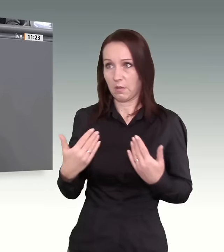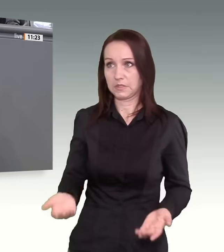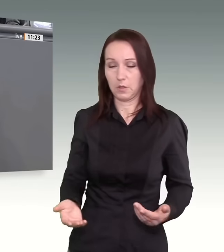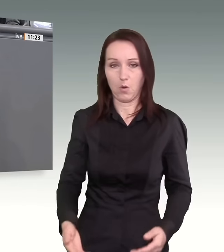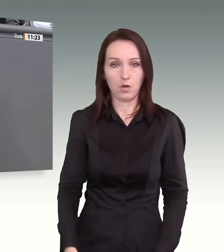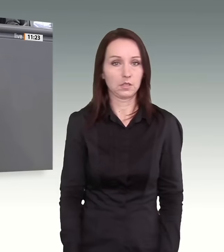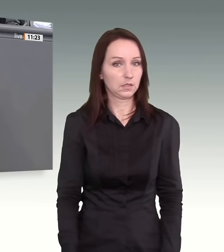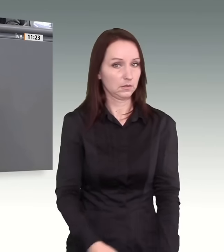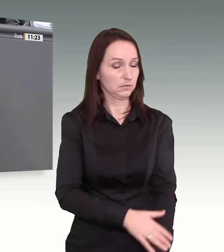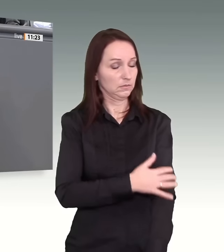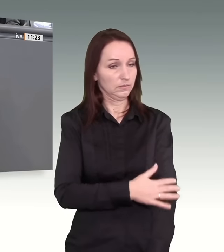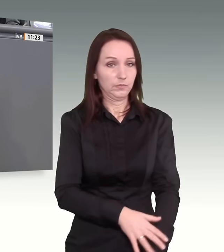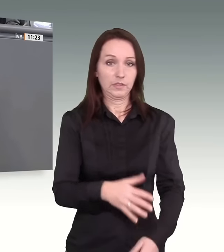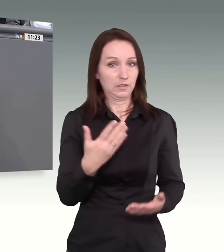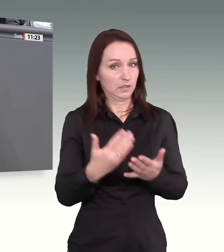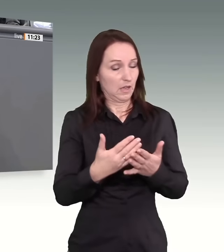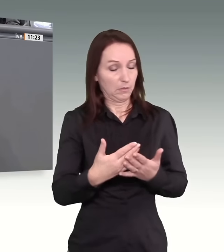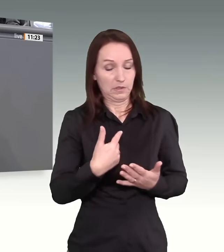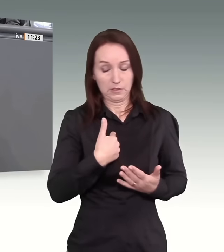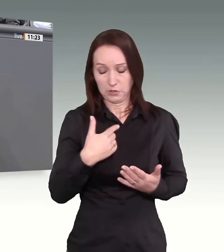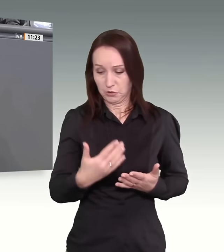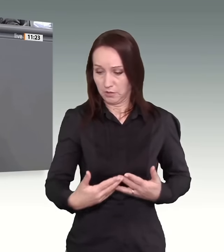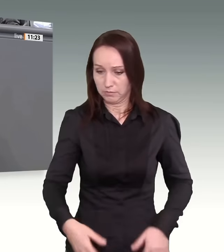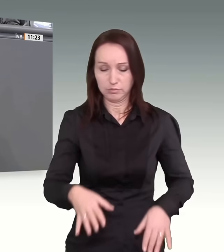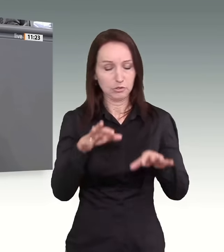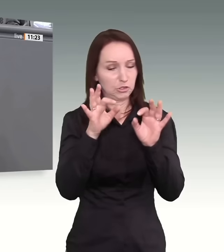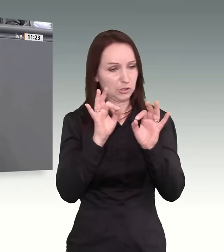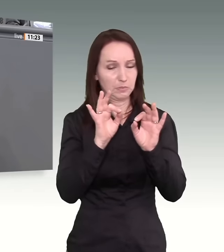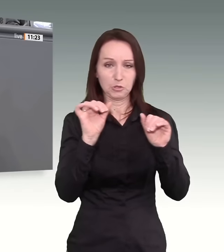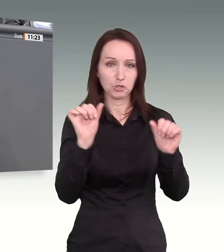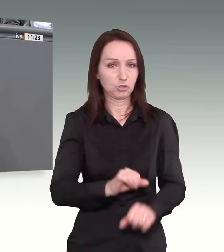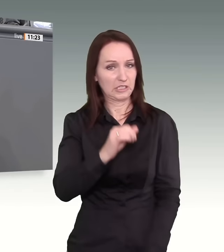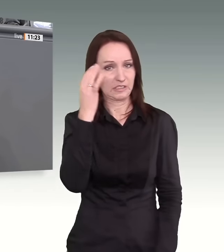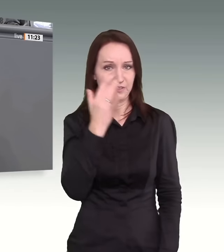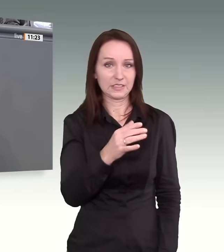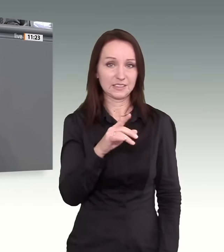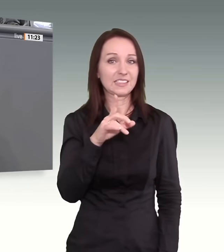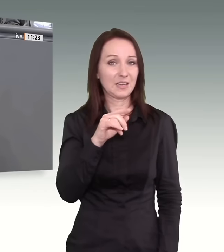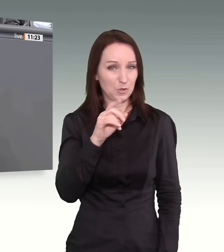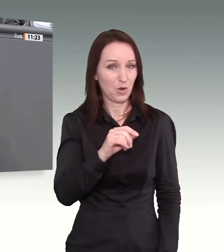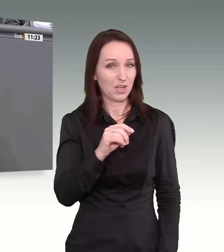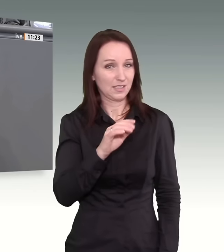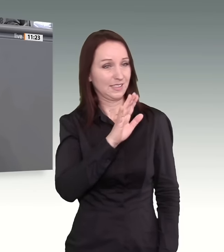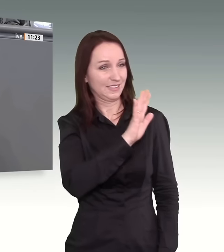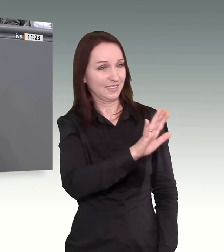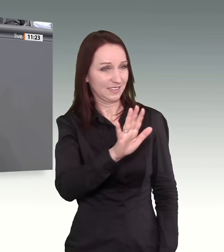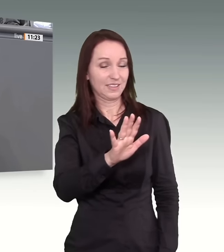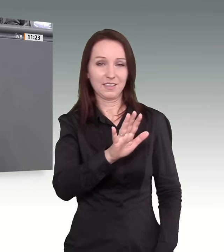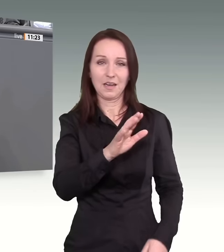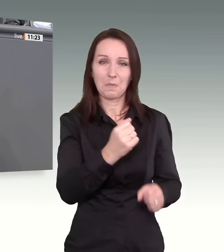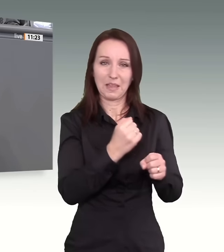ich habe ein furchtbar schlechtes Gewissen, liebe Kolleginnen und Kollegen, dass ein Großteil der Verantwortung dessen, was diese Menschen